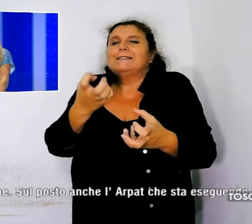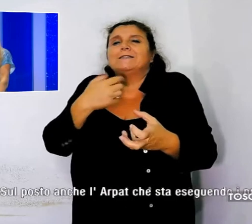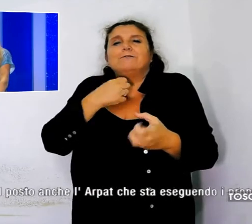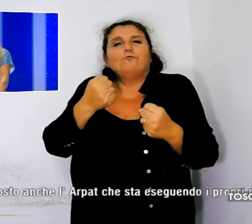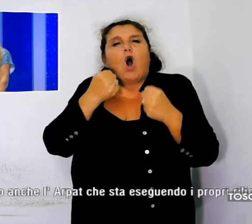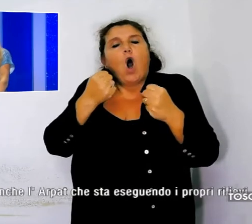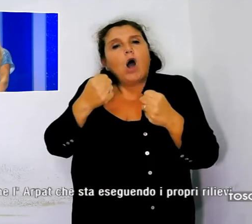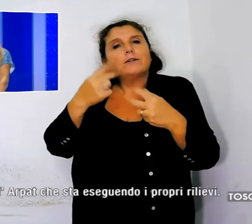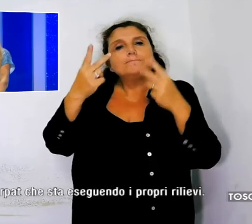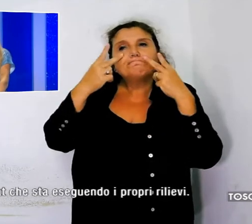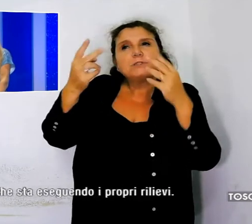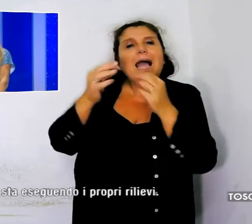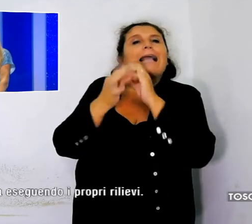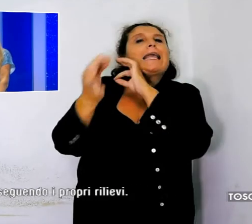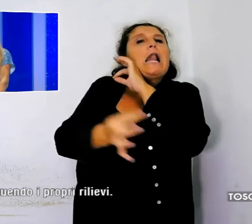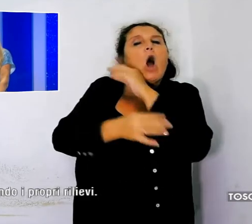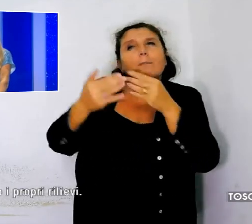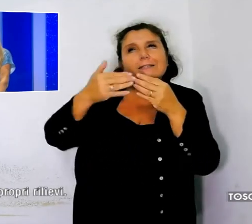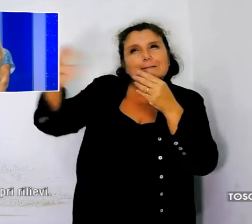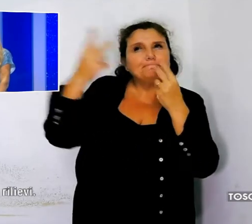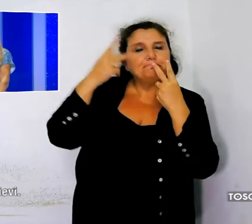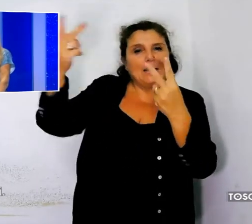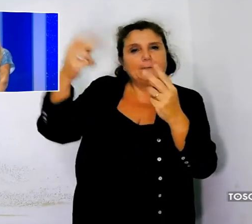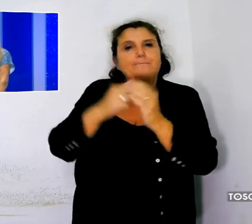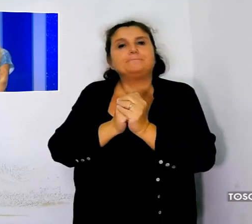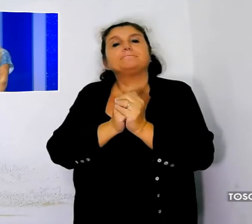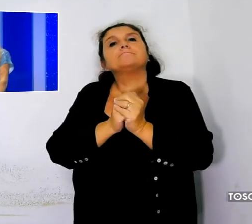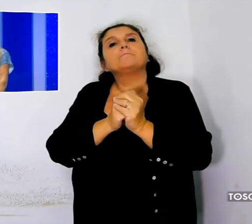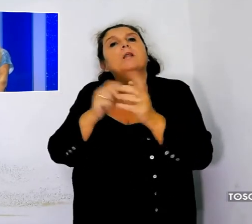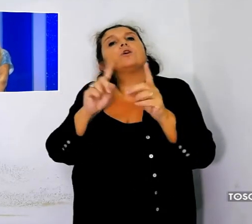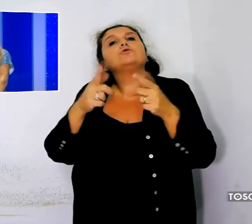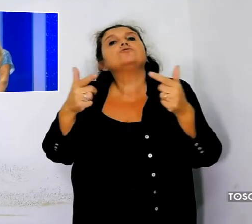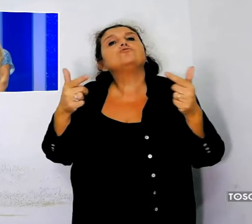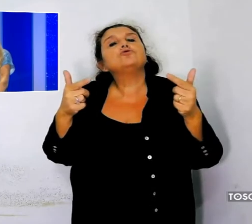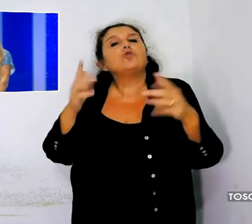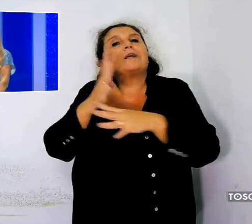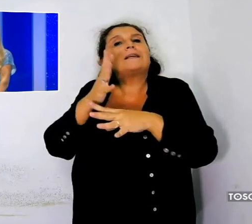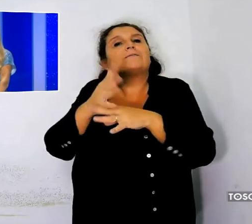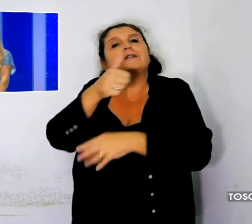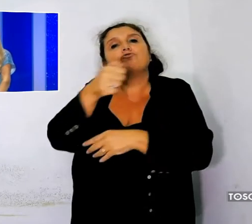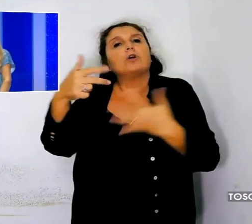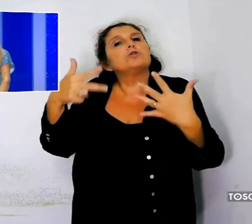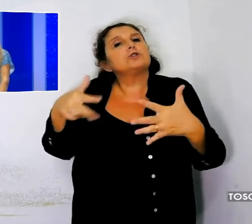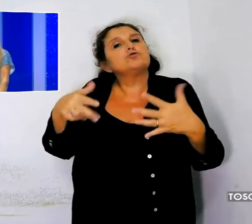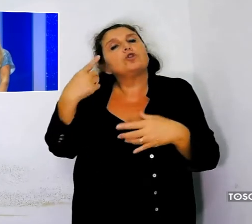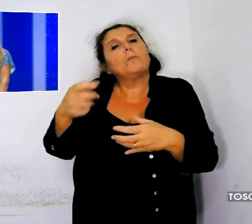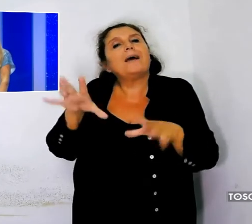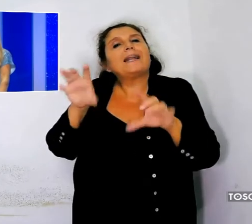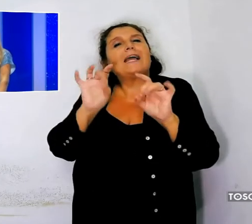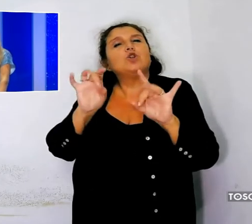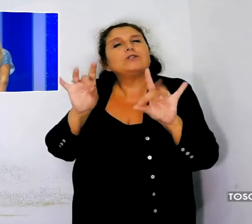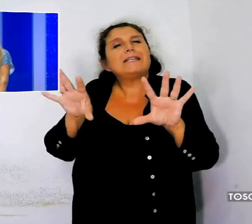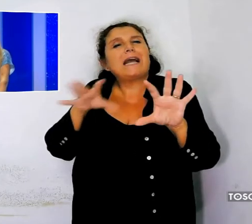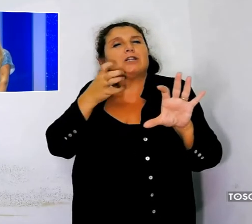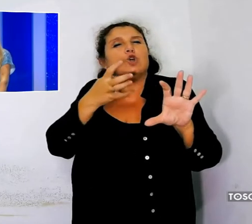alcuni chilometri di distanza. Non si registrano interventi del 118 per intossicazione. Sul